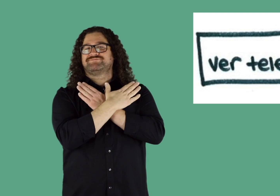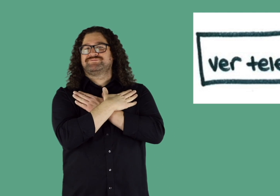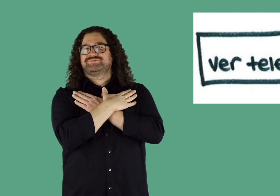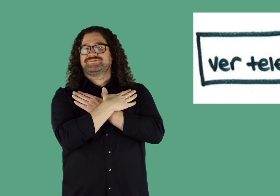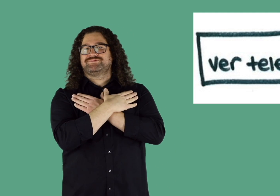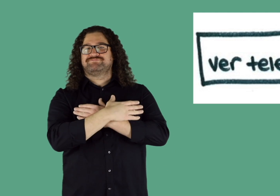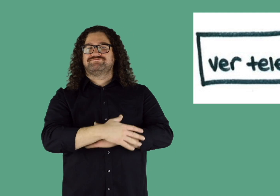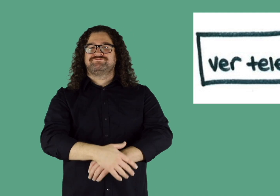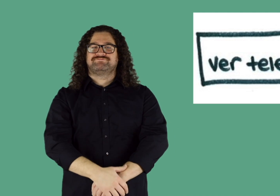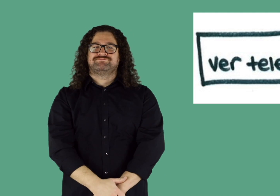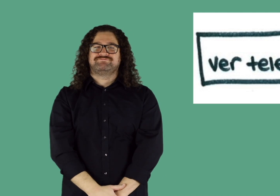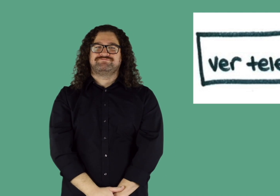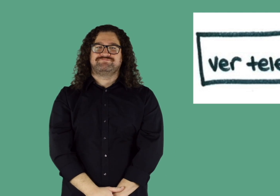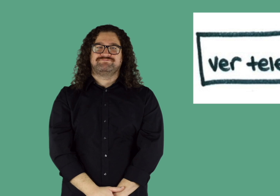Después miras televisión.